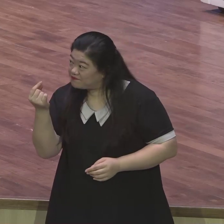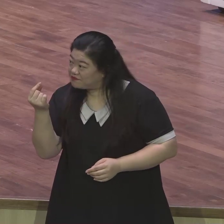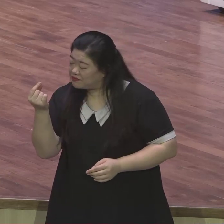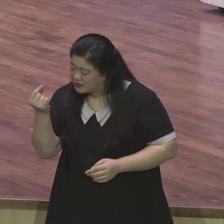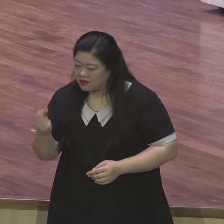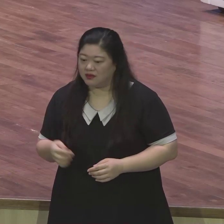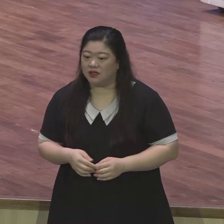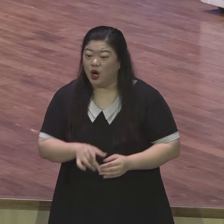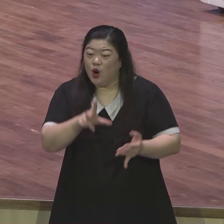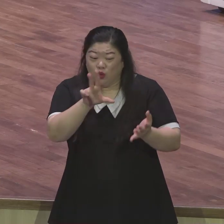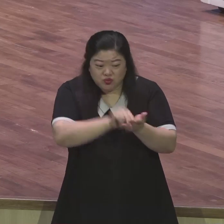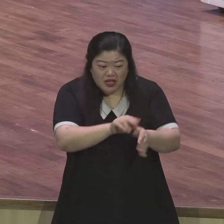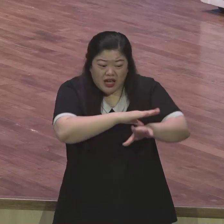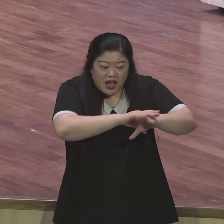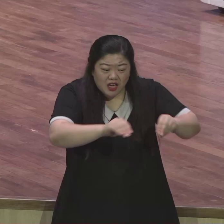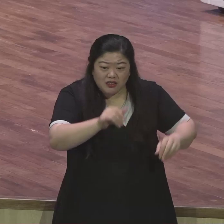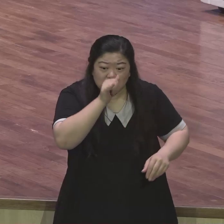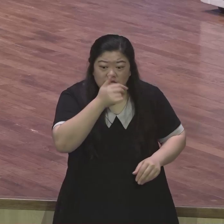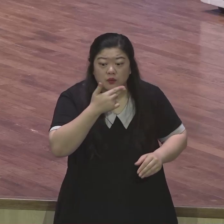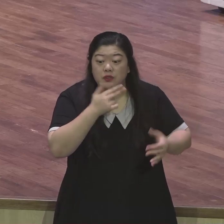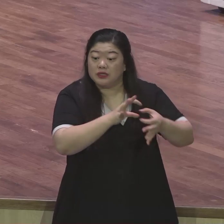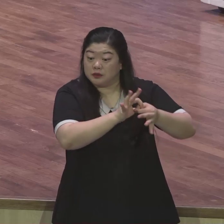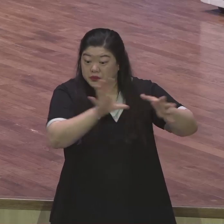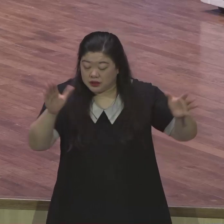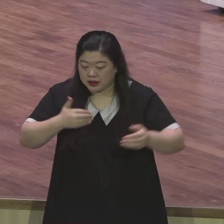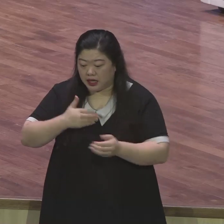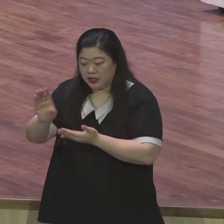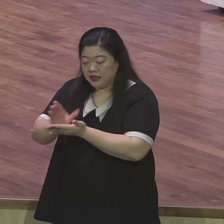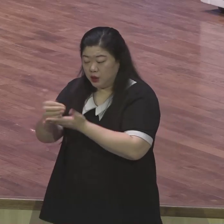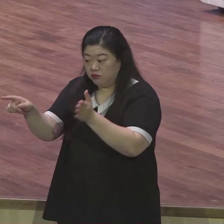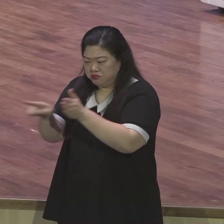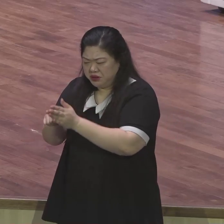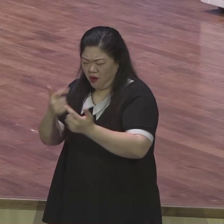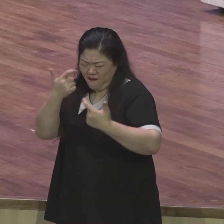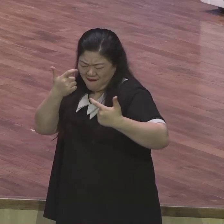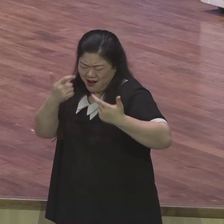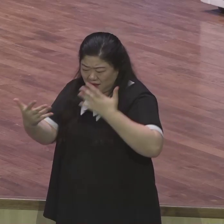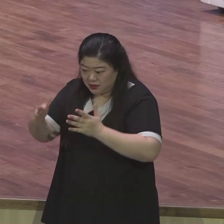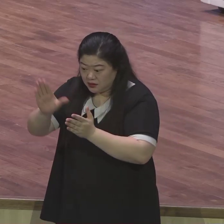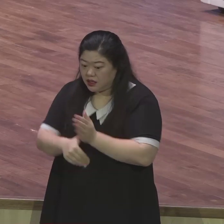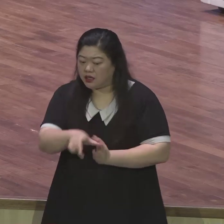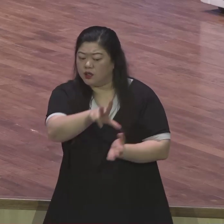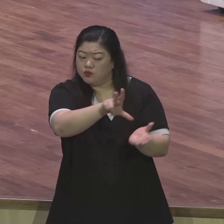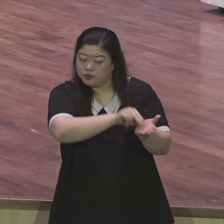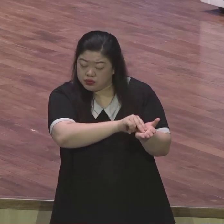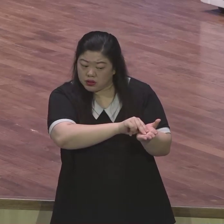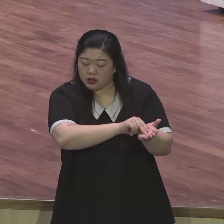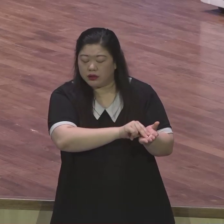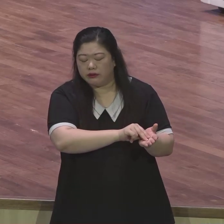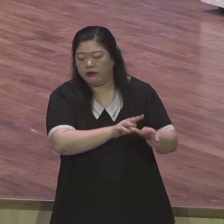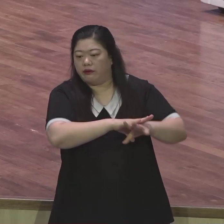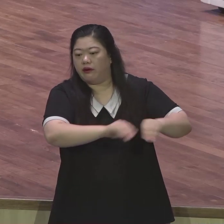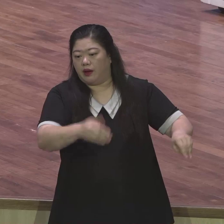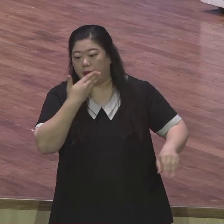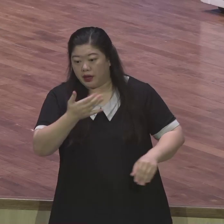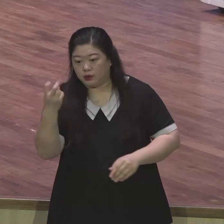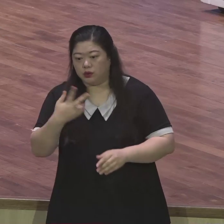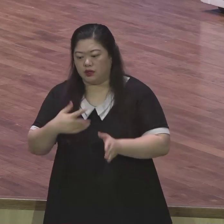안되든 나의 영원한 소유를 빼앗아갈 수 없음을 알 때 우리의 믿음은 견고해진다라는 사실입니다 그러라고 주는